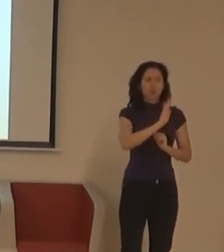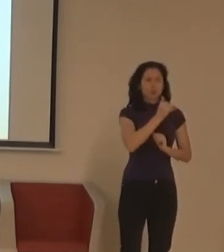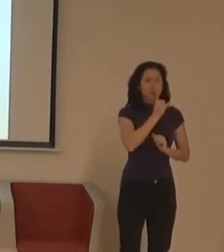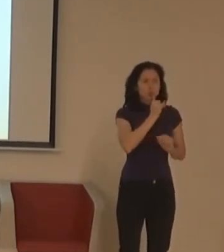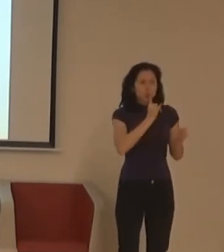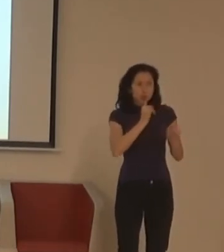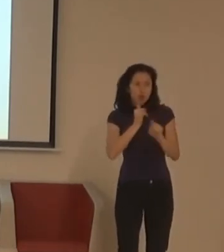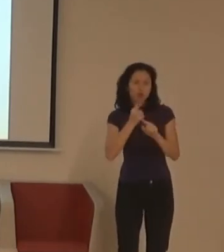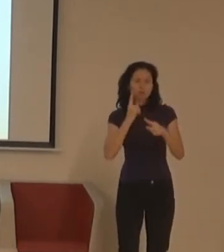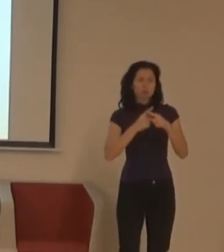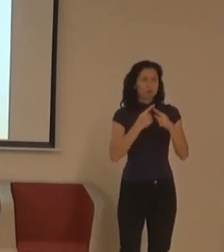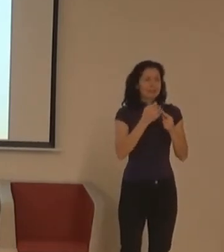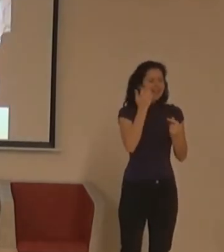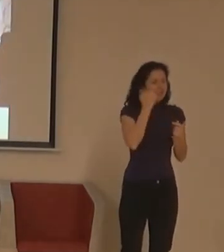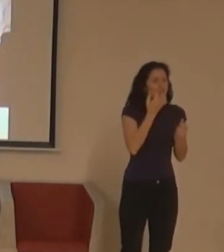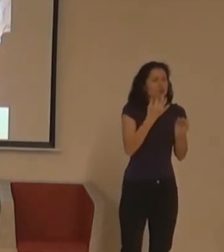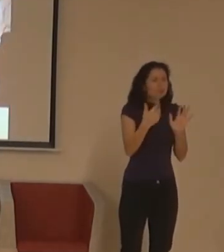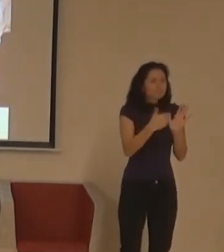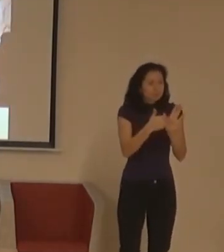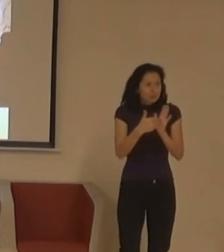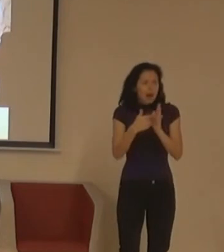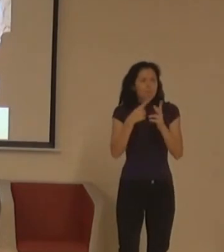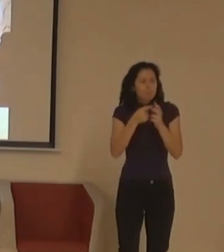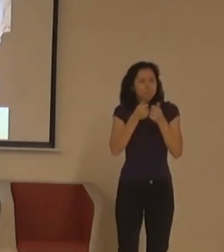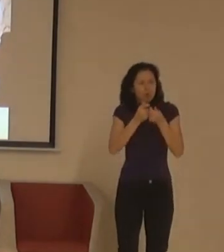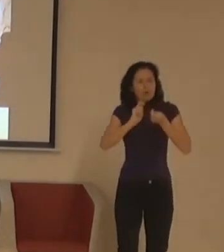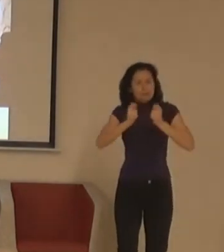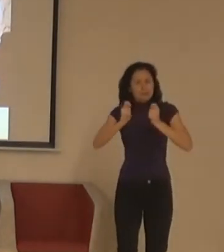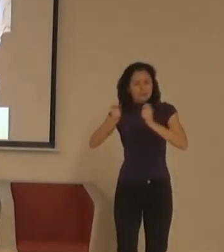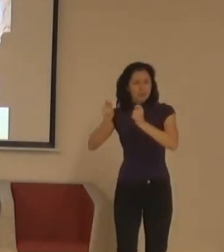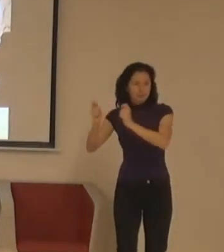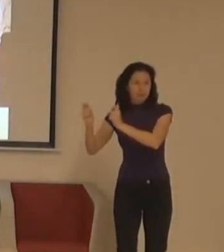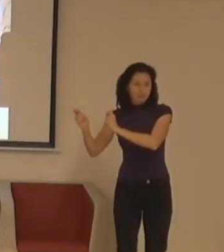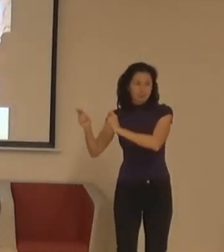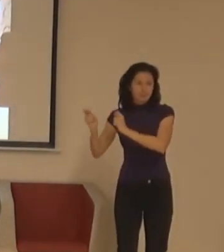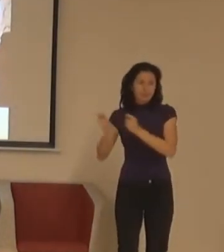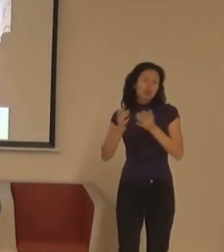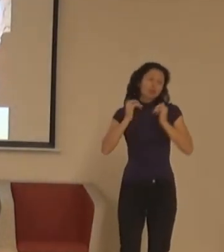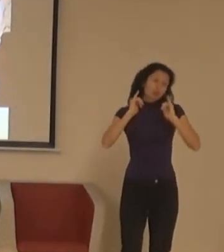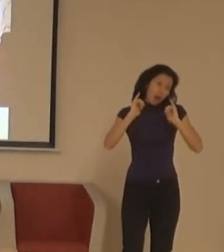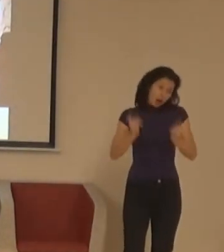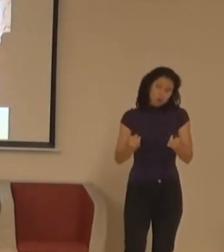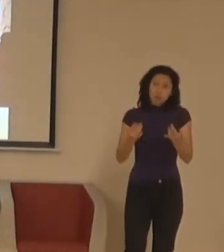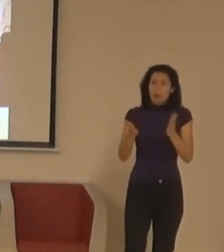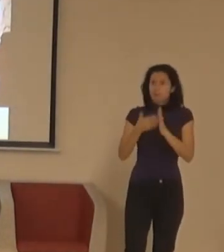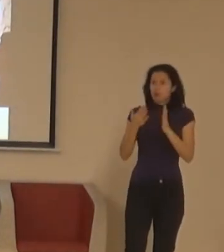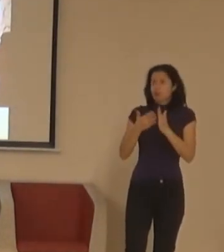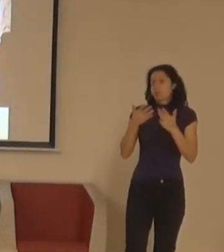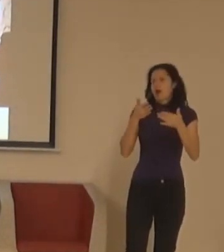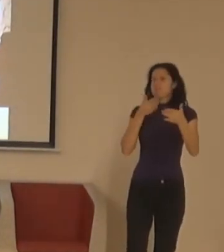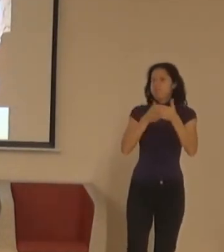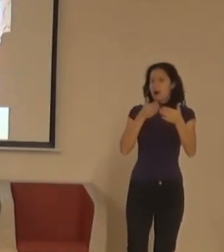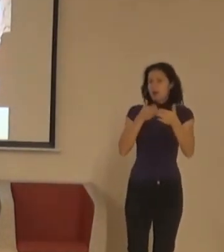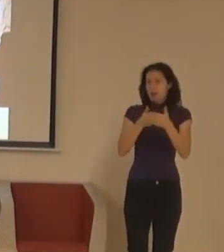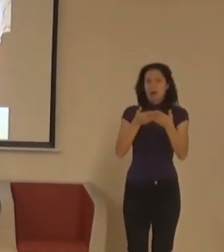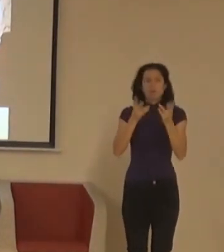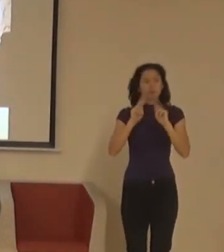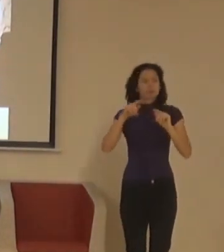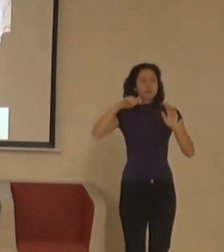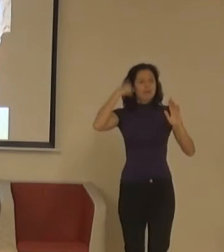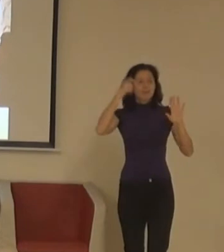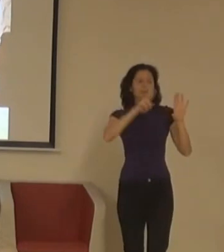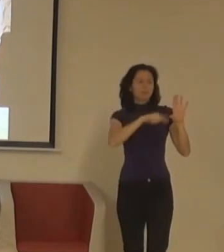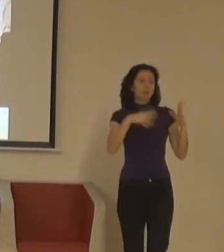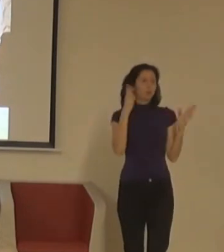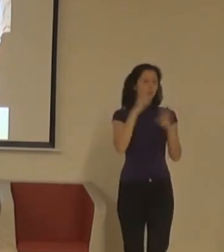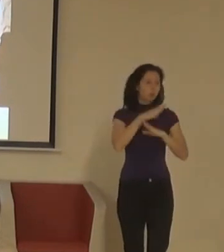A nějak na to nasednout. Ano, může to být třeba fakt, že nějaké filmy nemají titulky. Může to být